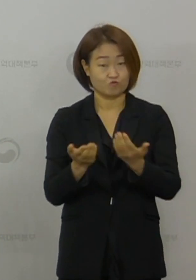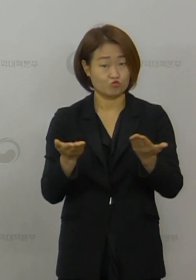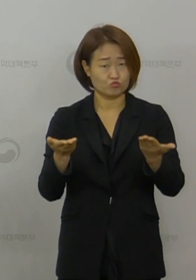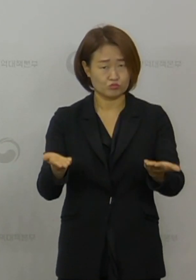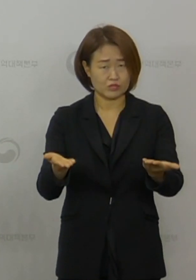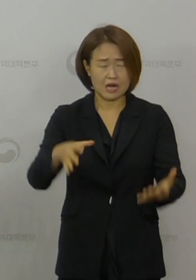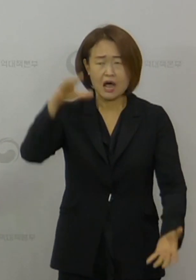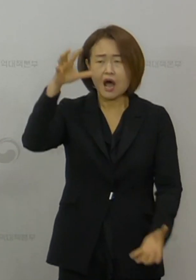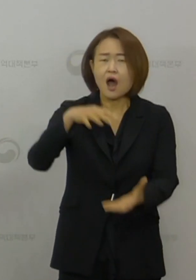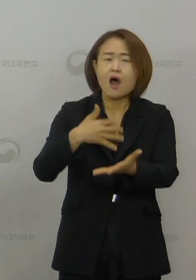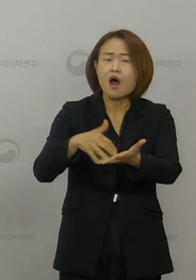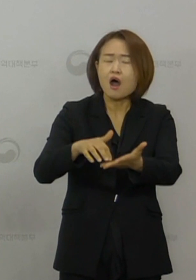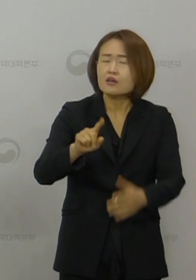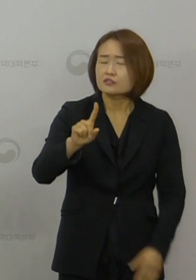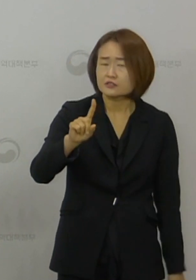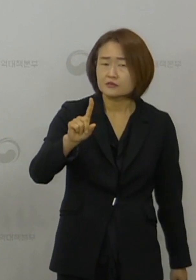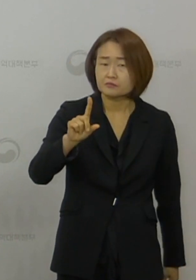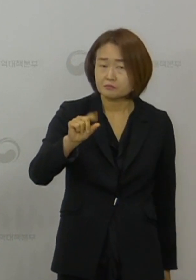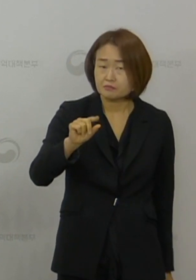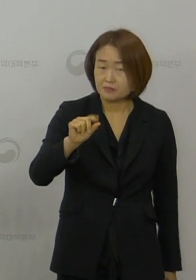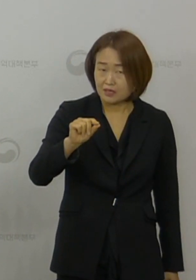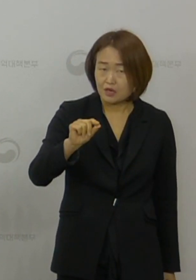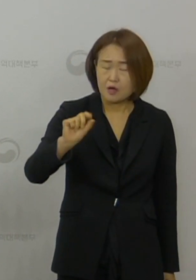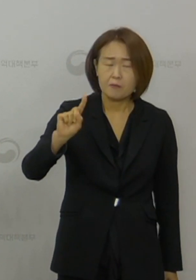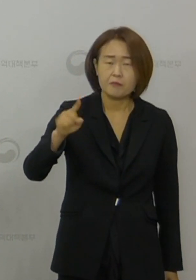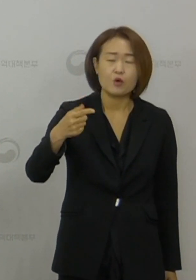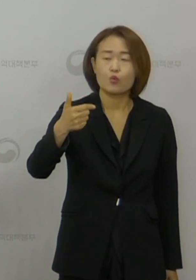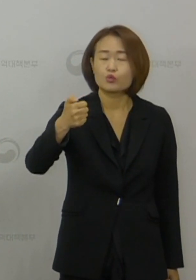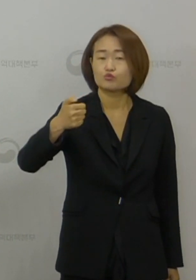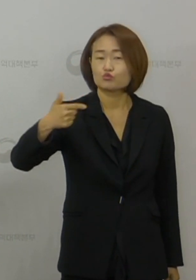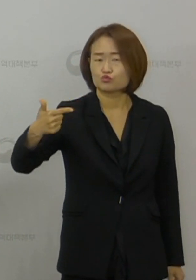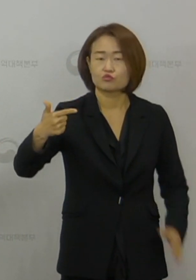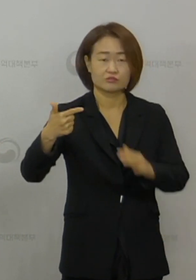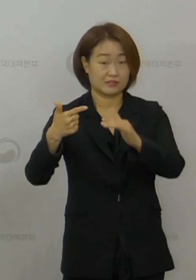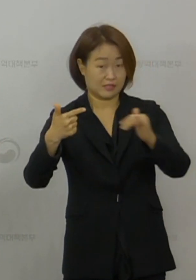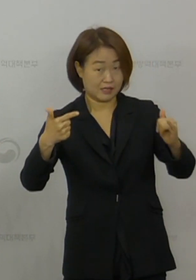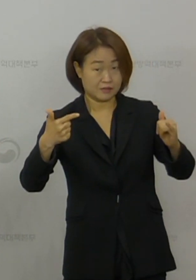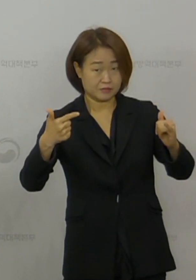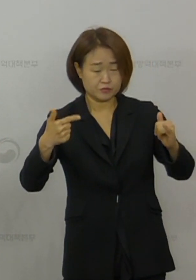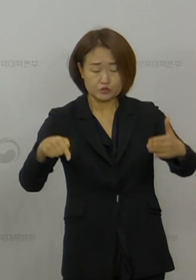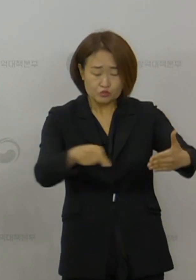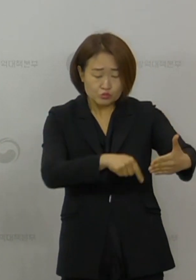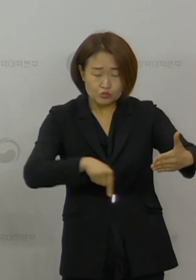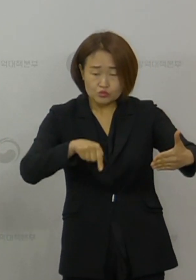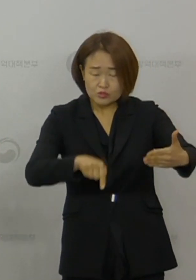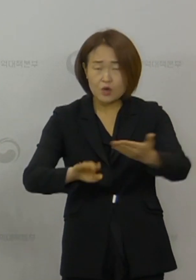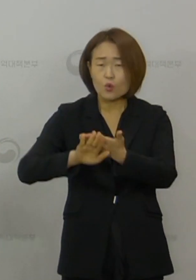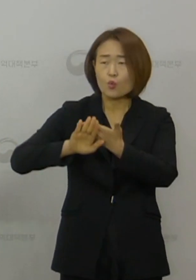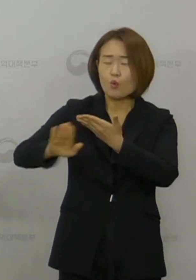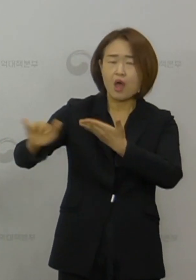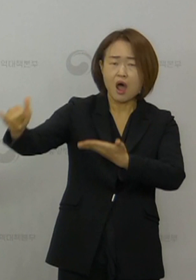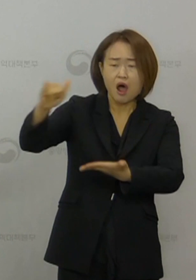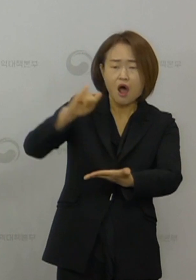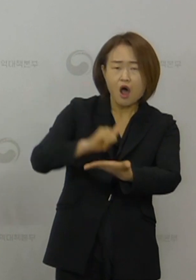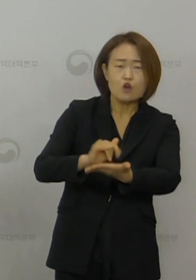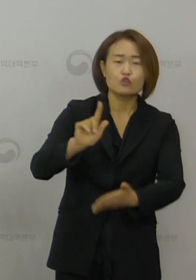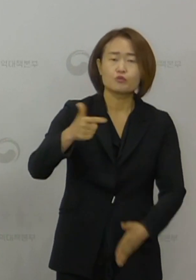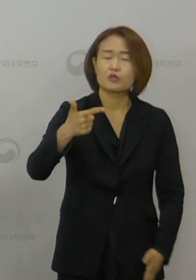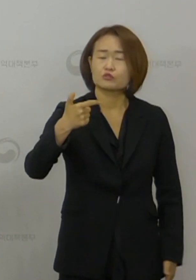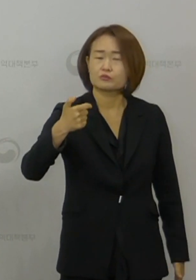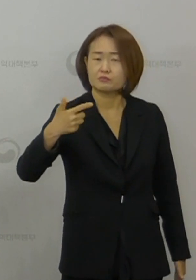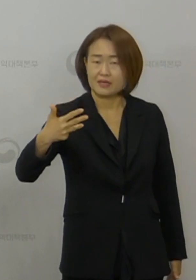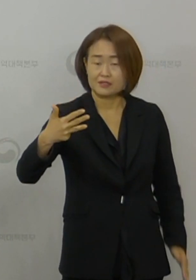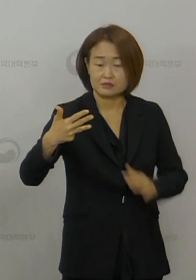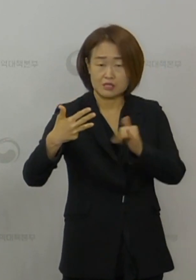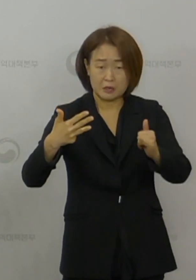총 누적 확진자 수는 1만 156명이며, 이 중에 해외 유입이 688명,